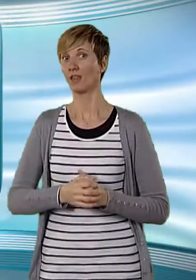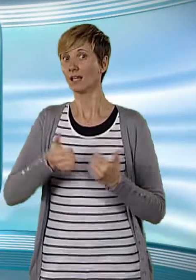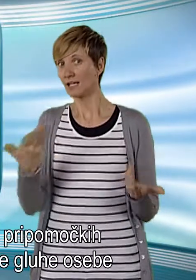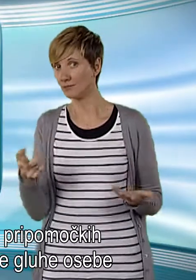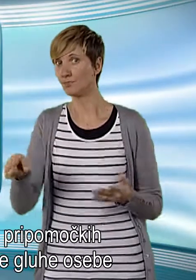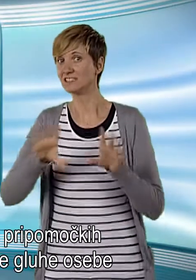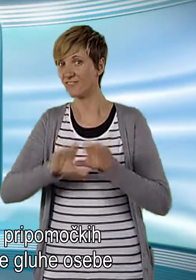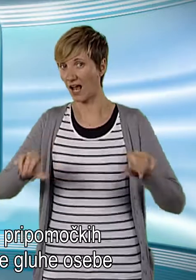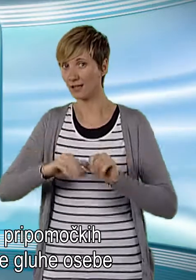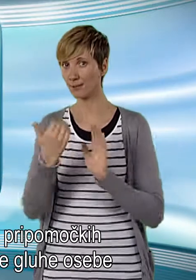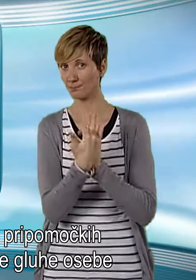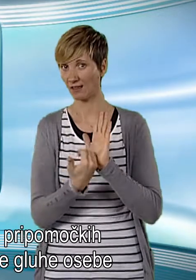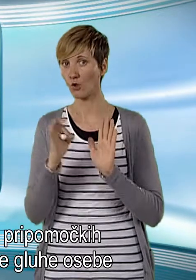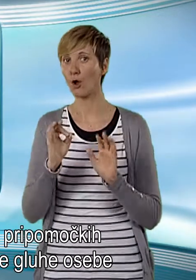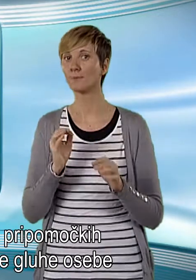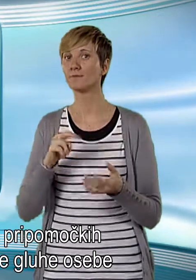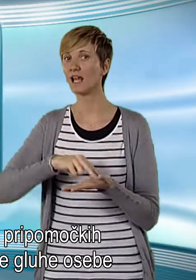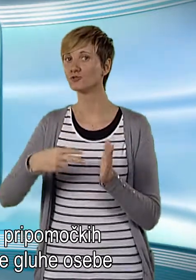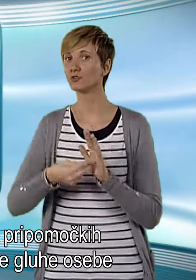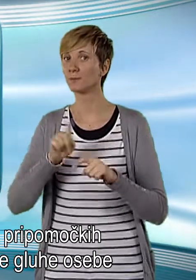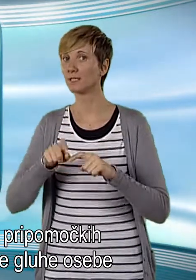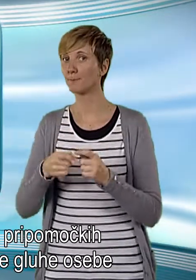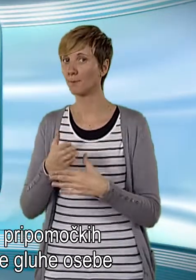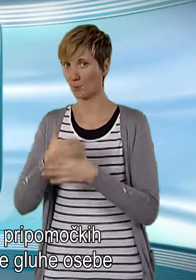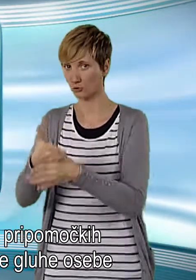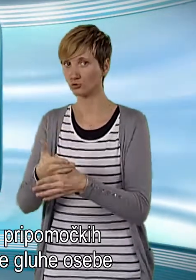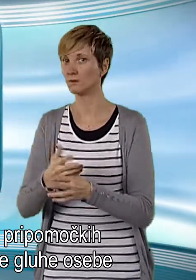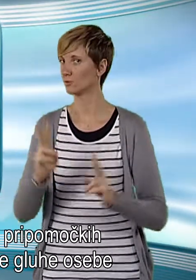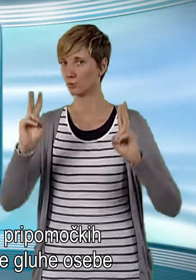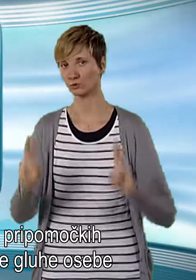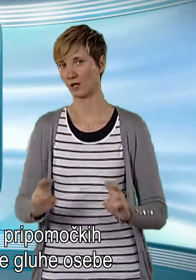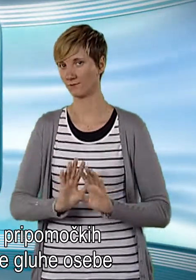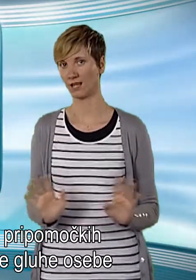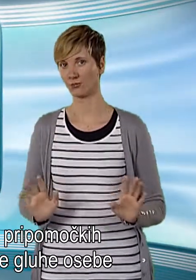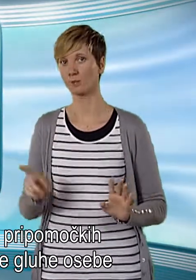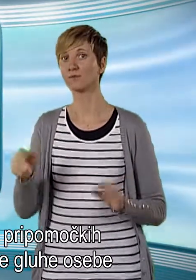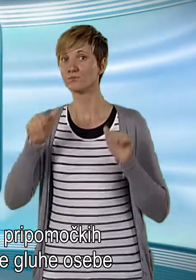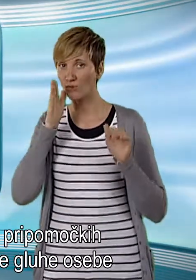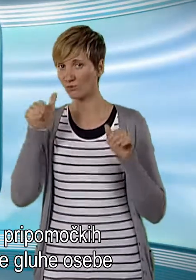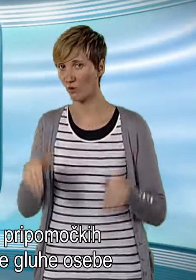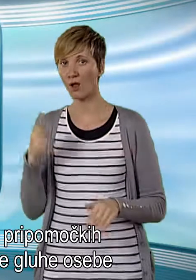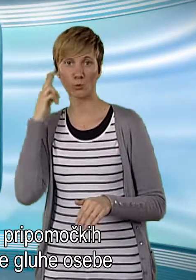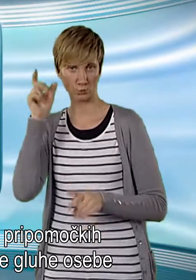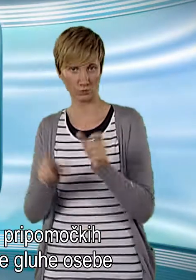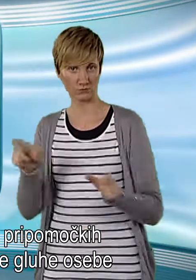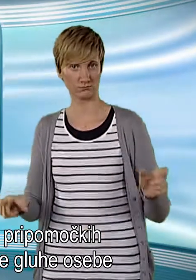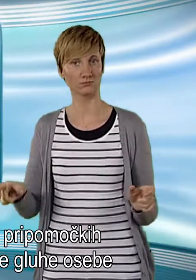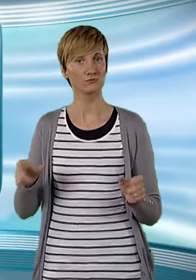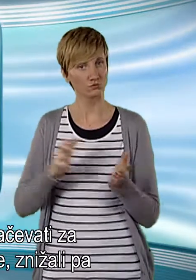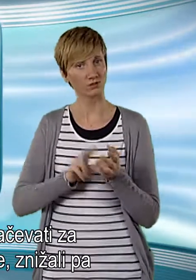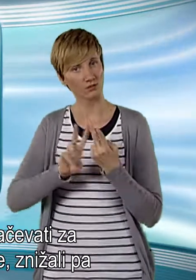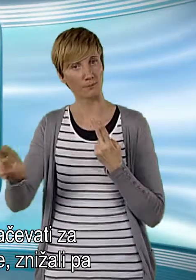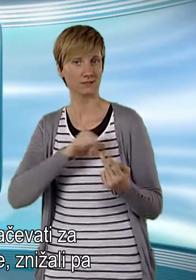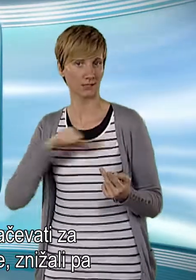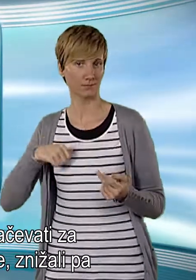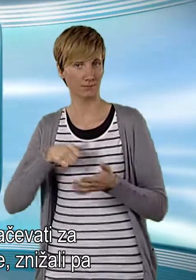Ker je izvajanje pravilnika o tehničnih pripomočkih ustavljeno, bodo morale gluhe osebe še naprej same plačevati.